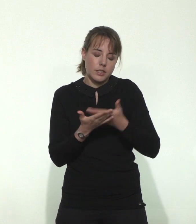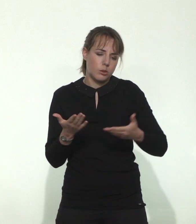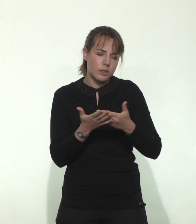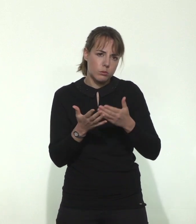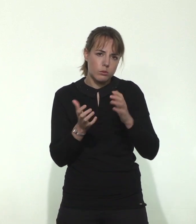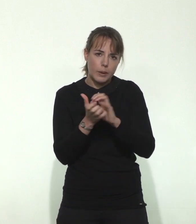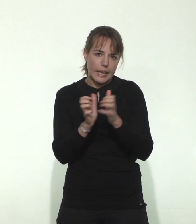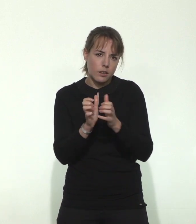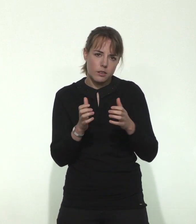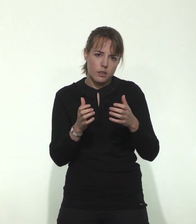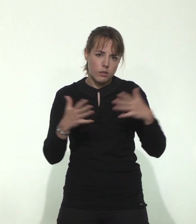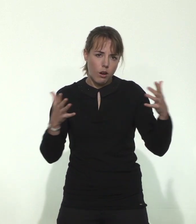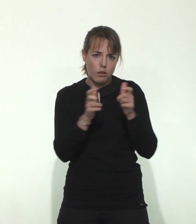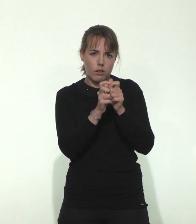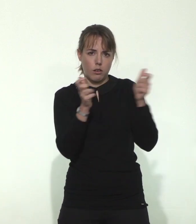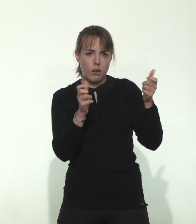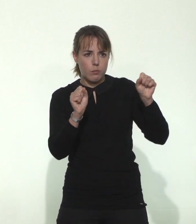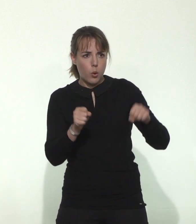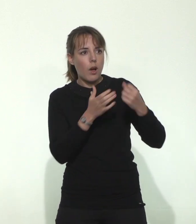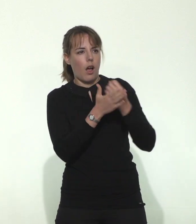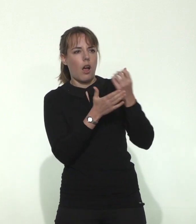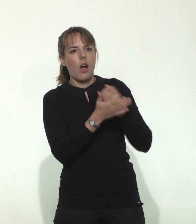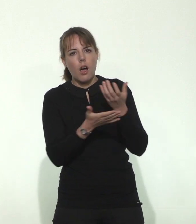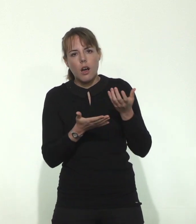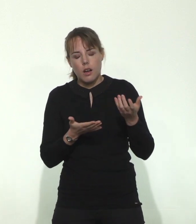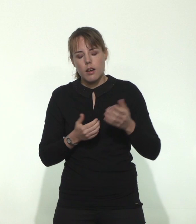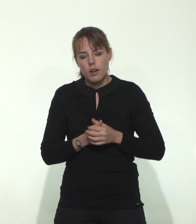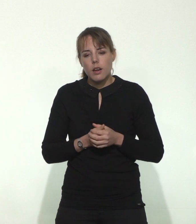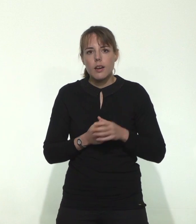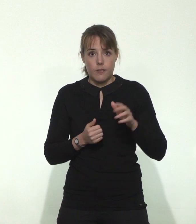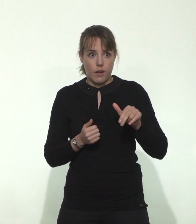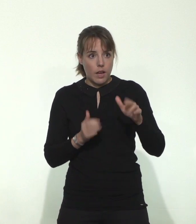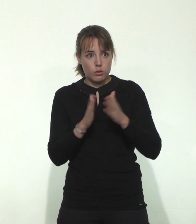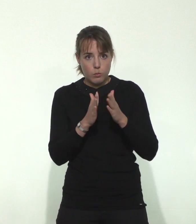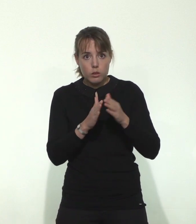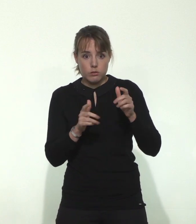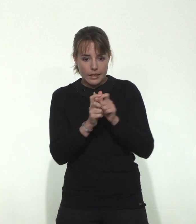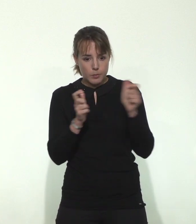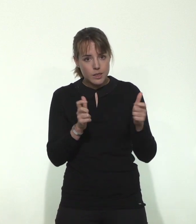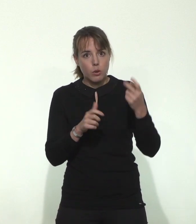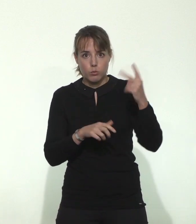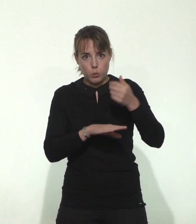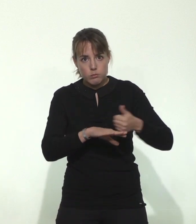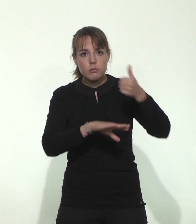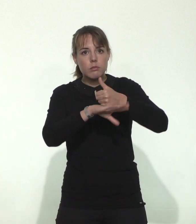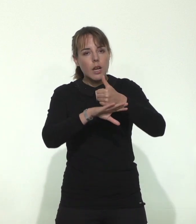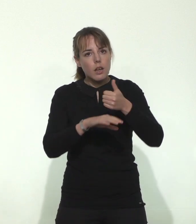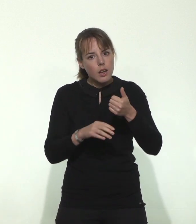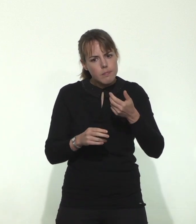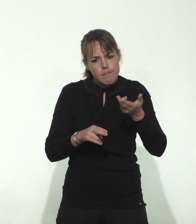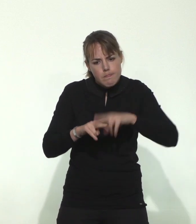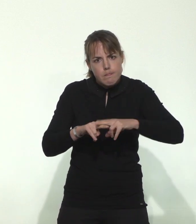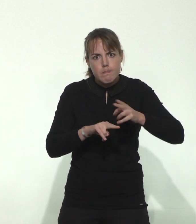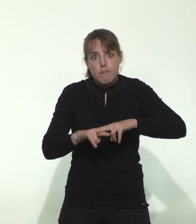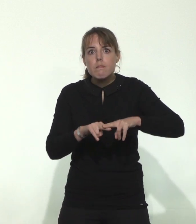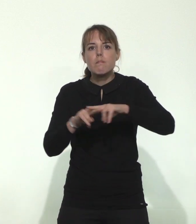pourront probablement davantage nous faire remonter des informations. Et on demandera aux responsables de l'établissement de signaler toute mortalité au